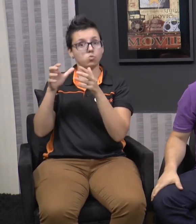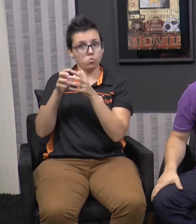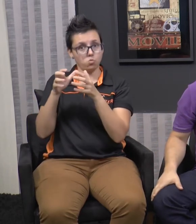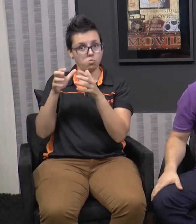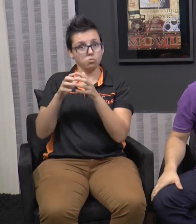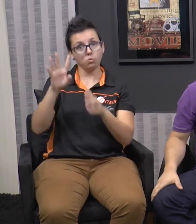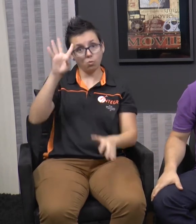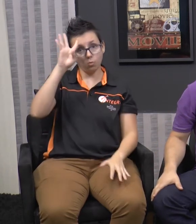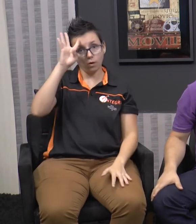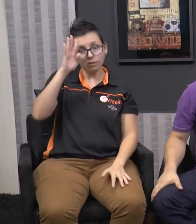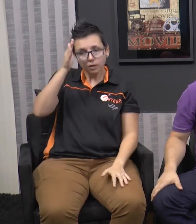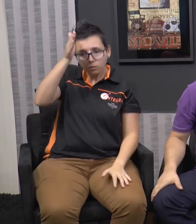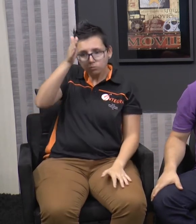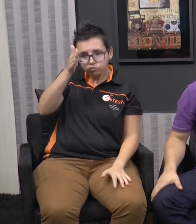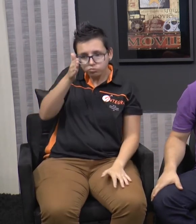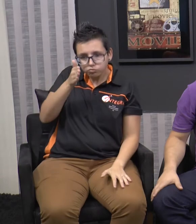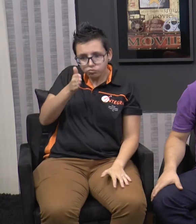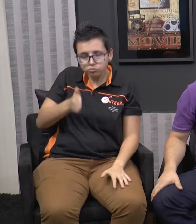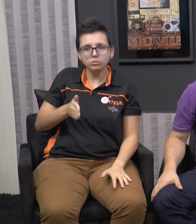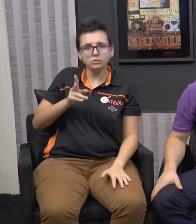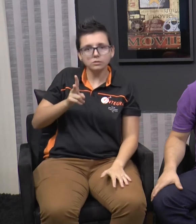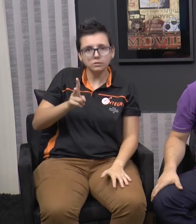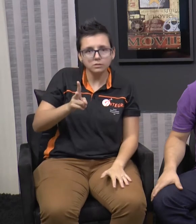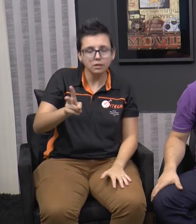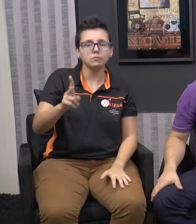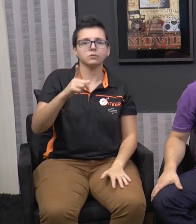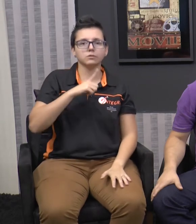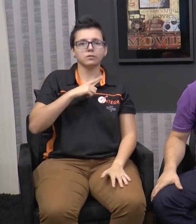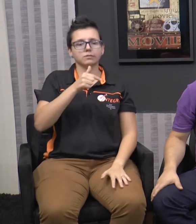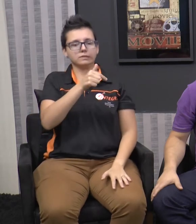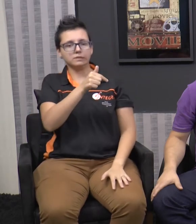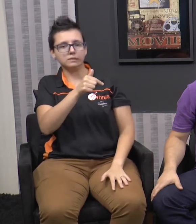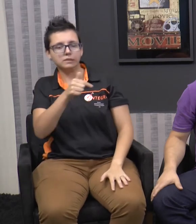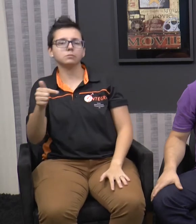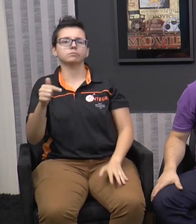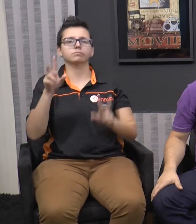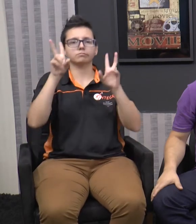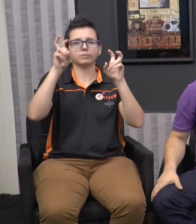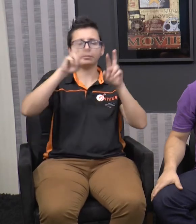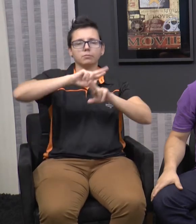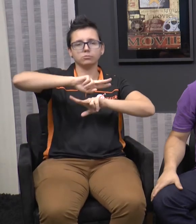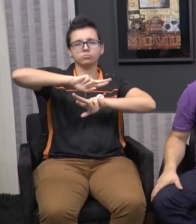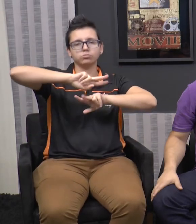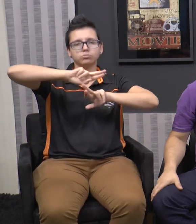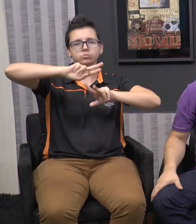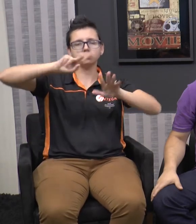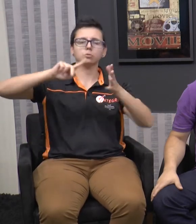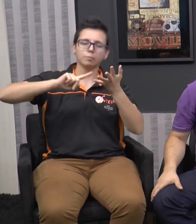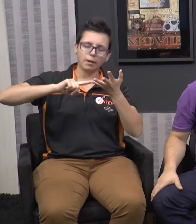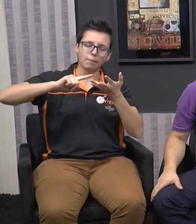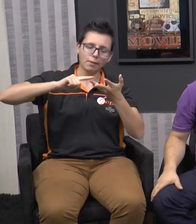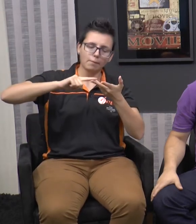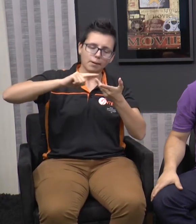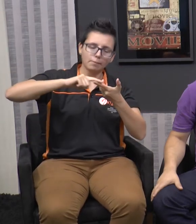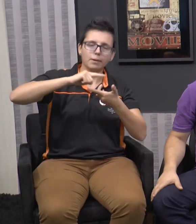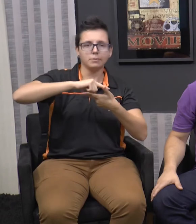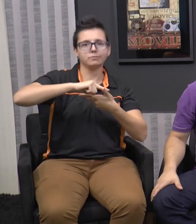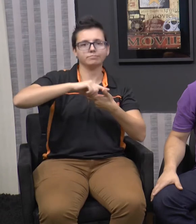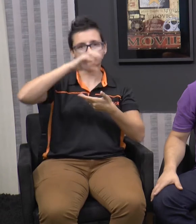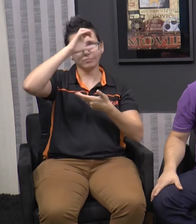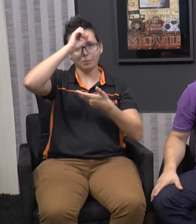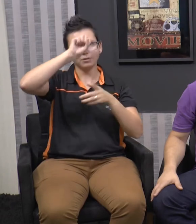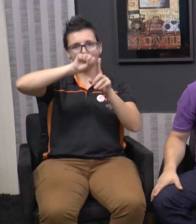-feiras, é o grupão que nós chamamos, que cada semana a gente trabalha um tema, pra que eles não fiquem alienados dessas informações.